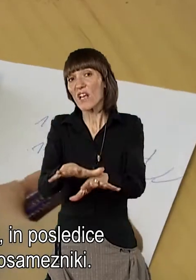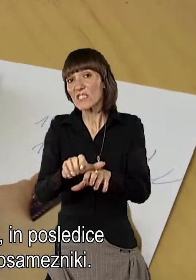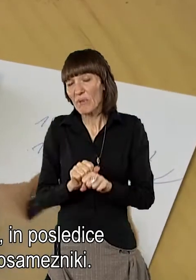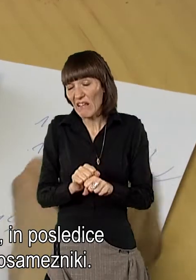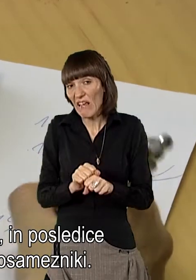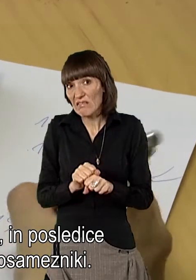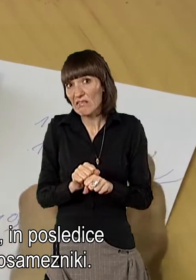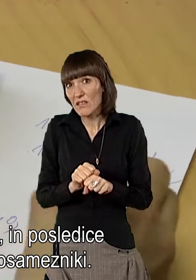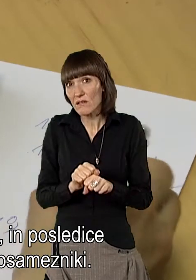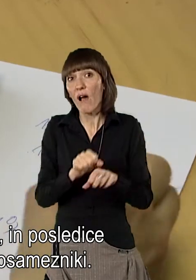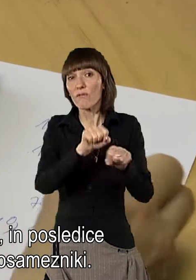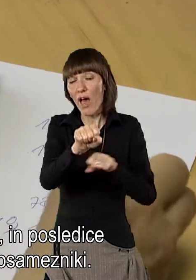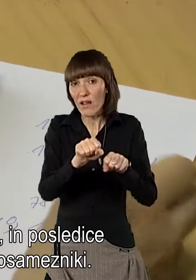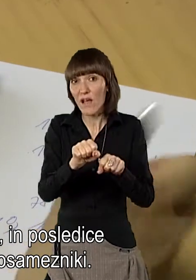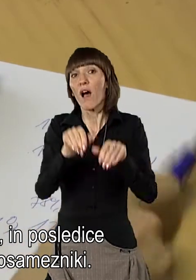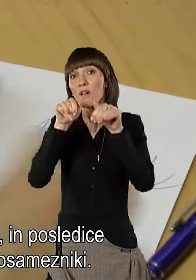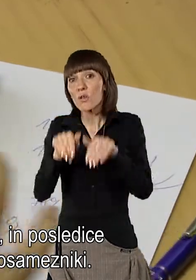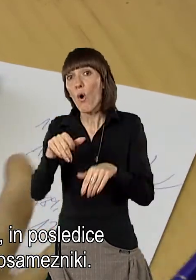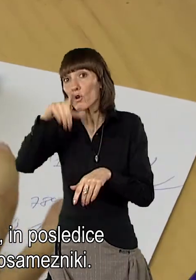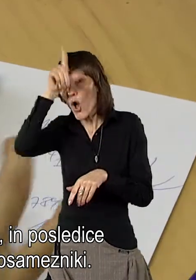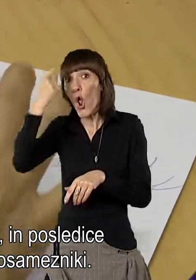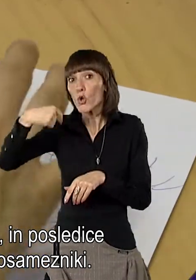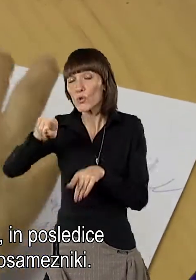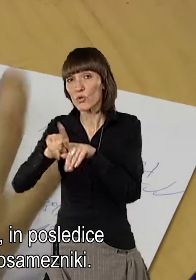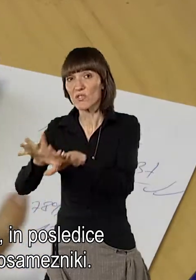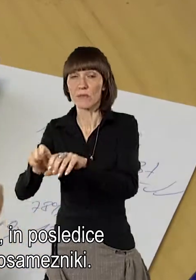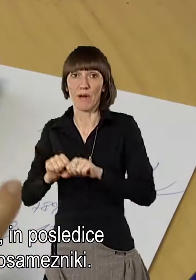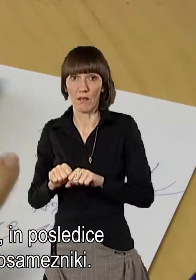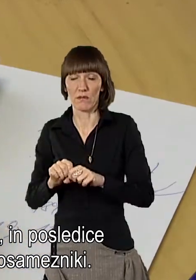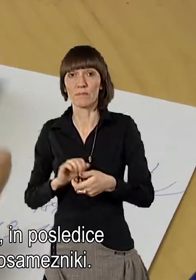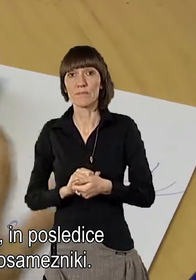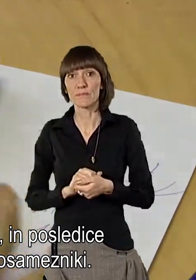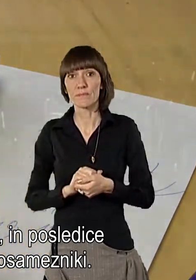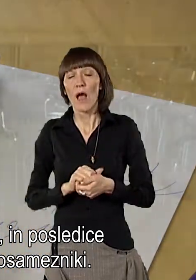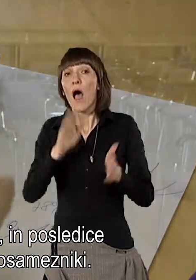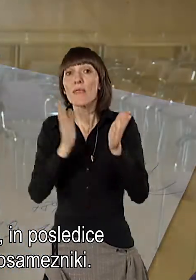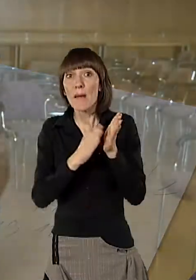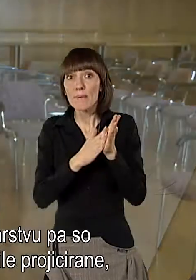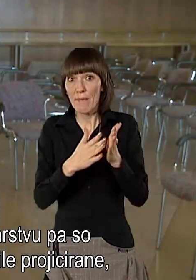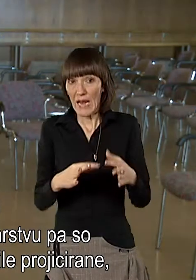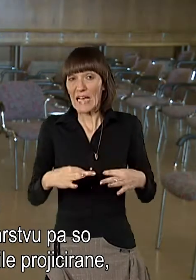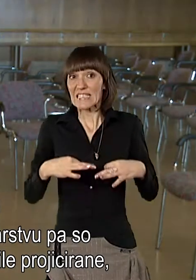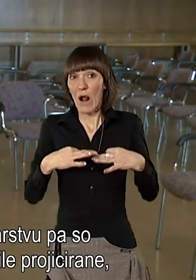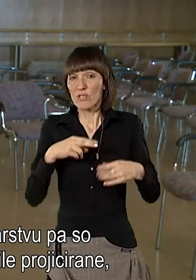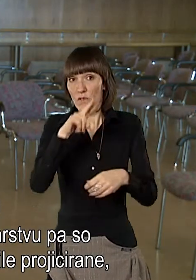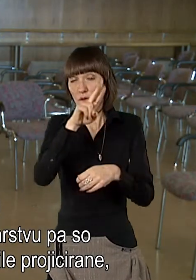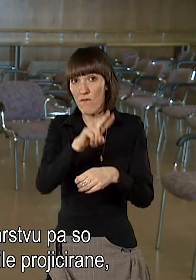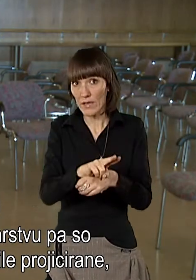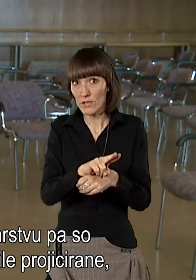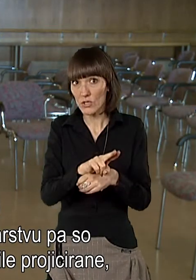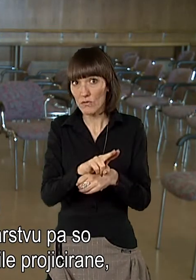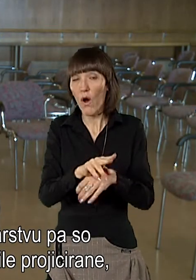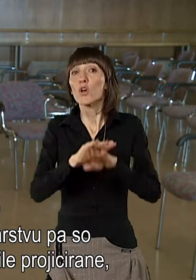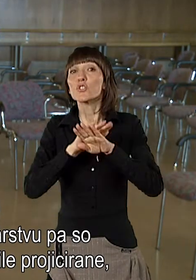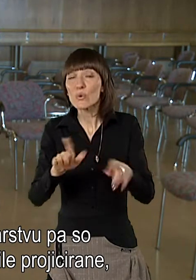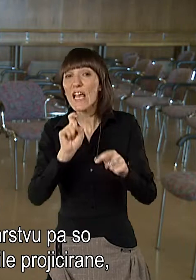sprejela vlada in posledice seveda so občutili pa posamezniki. Na primer na sozdravstvenem varstvu